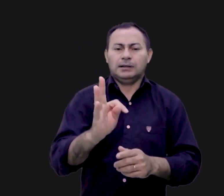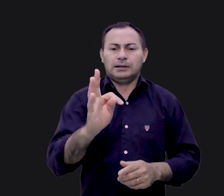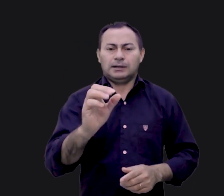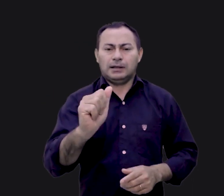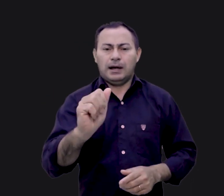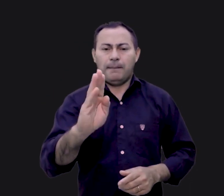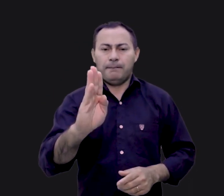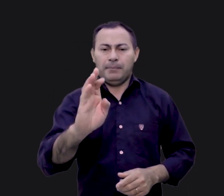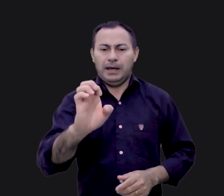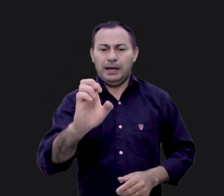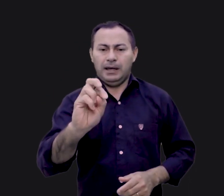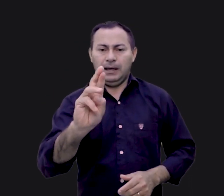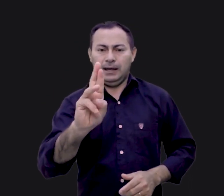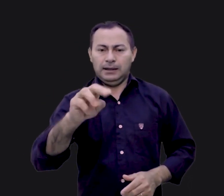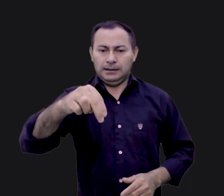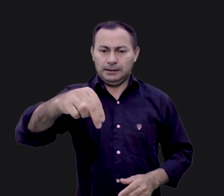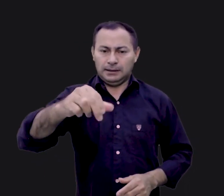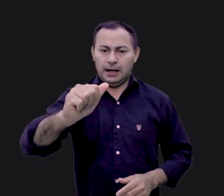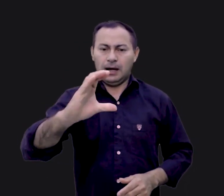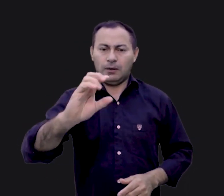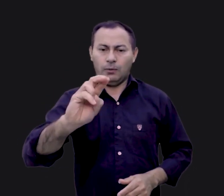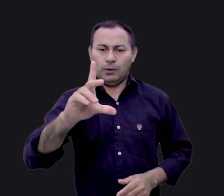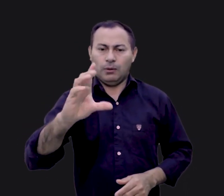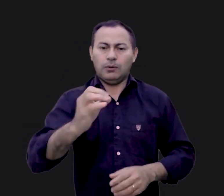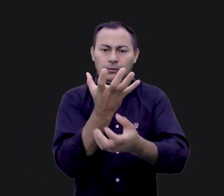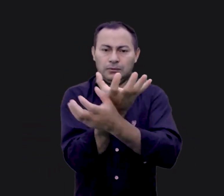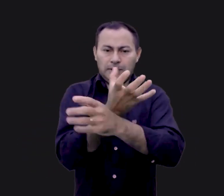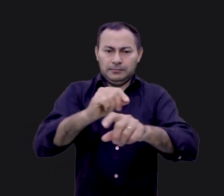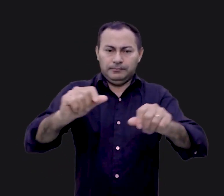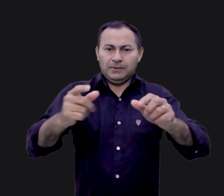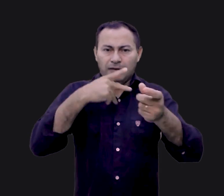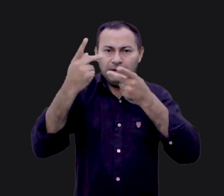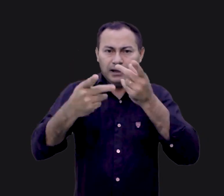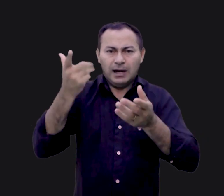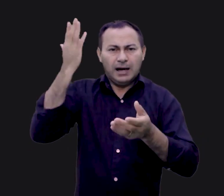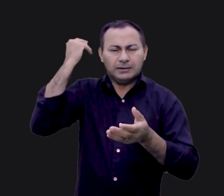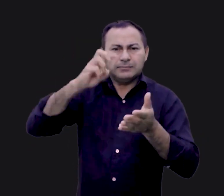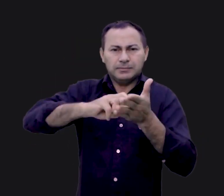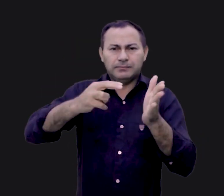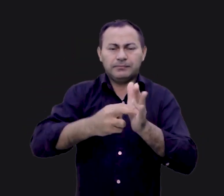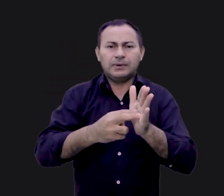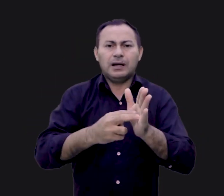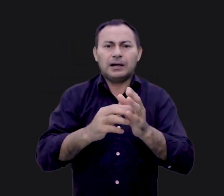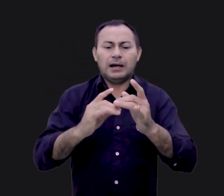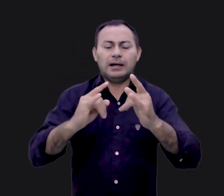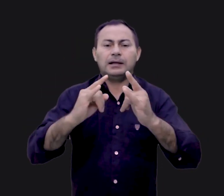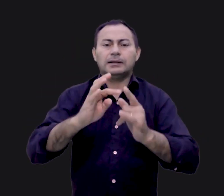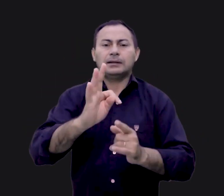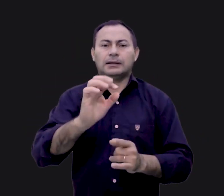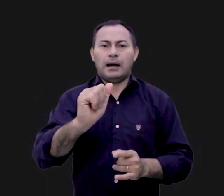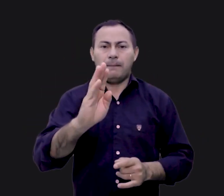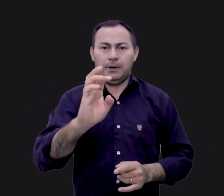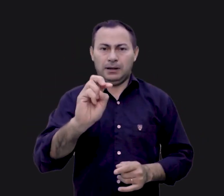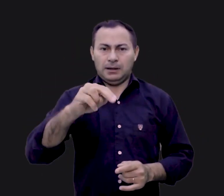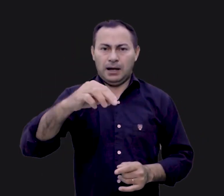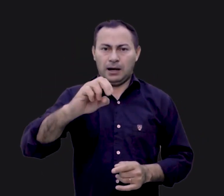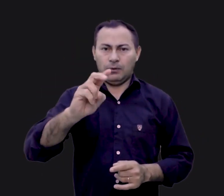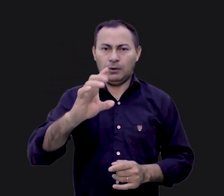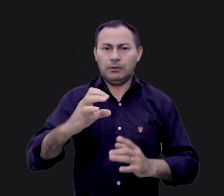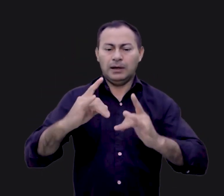deserto, como foi chamado. Bom, eu já disse antes, a palavra tabernáculo significa tenda. Esta era uma tenda,